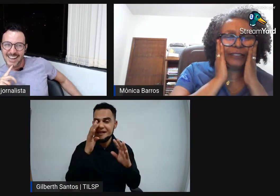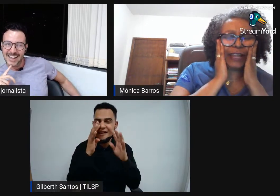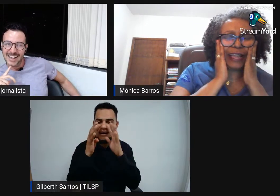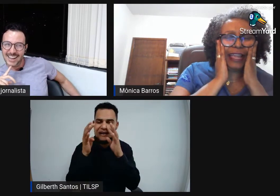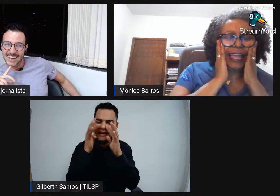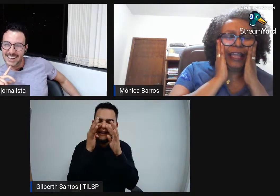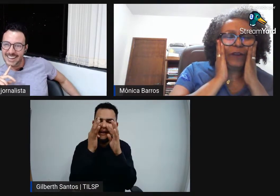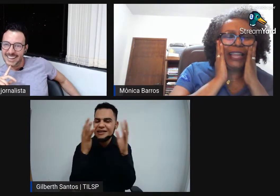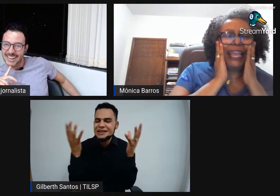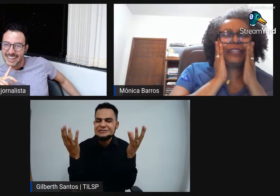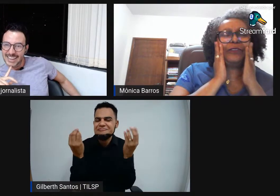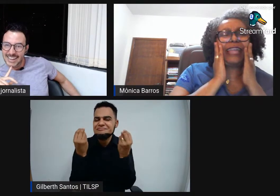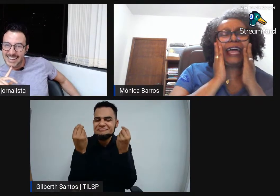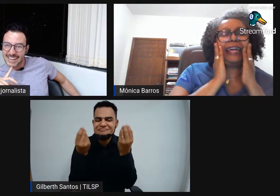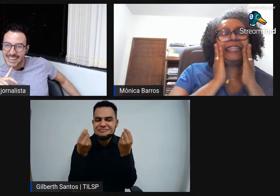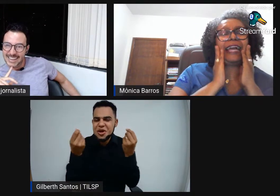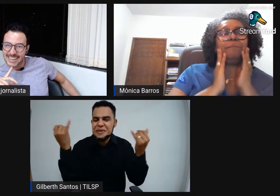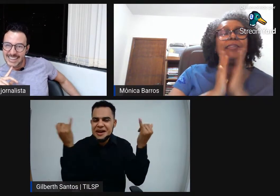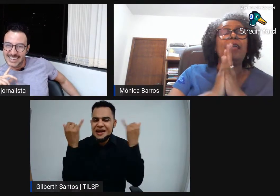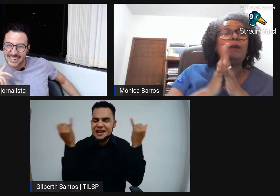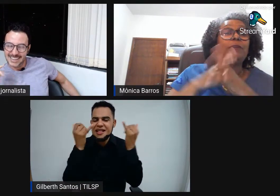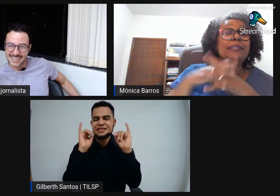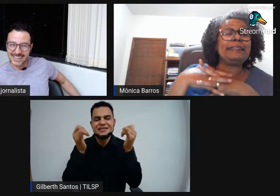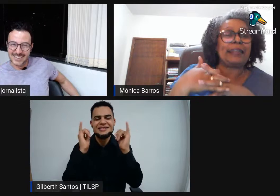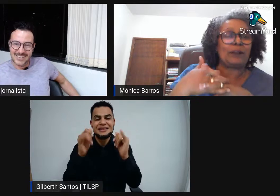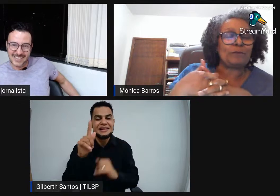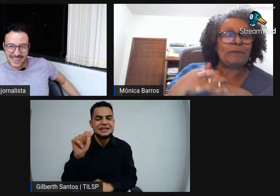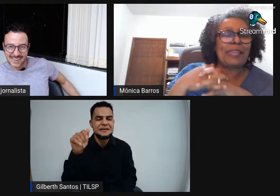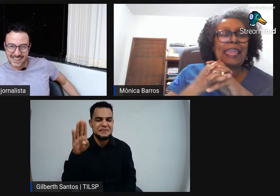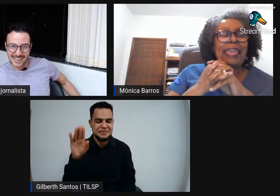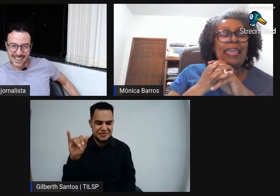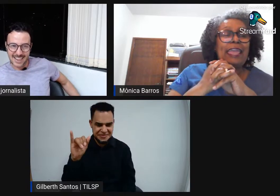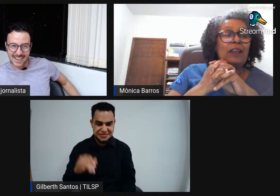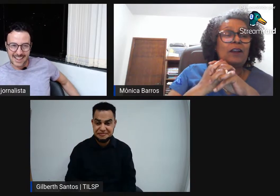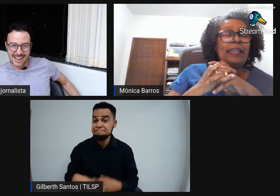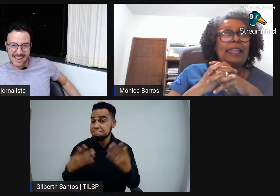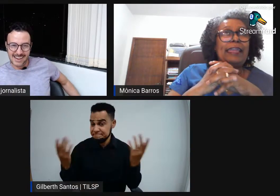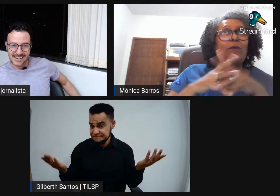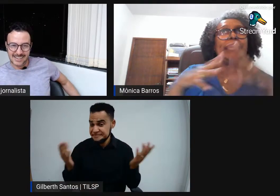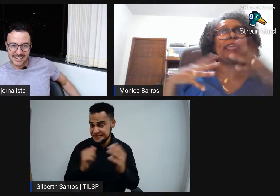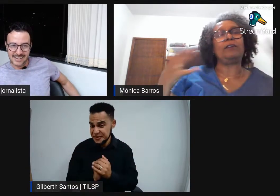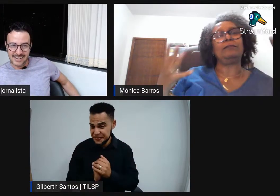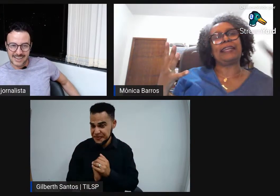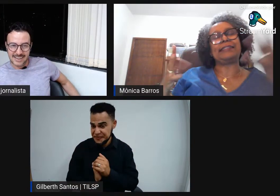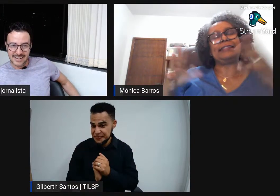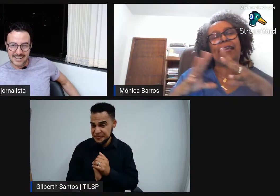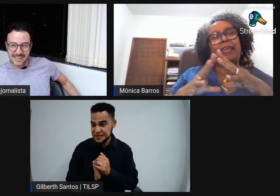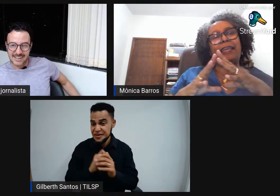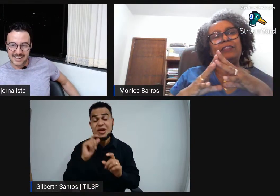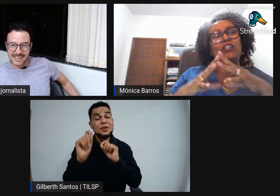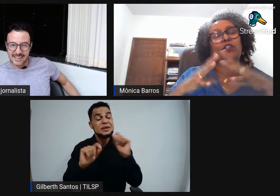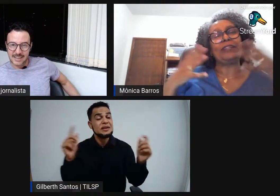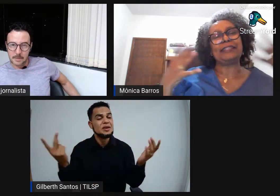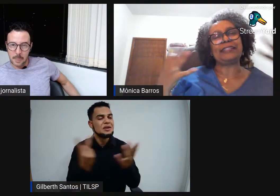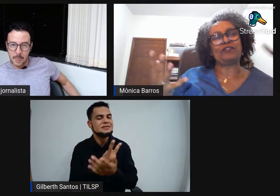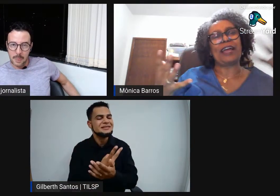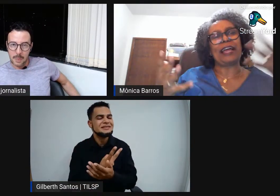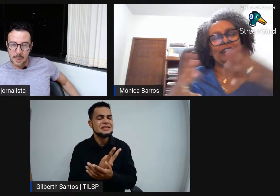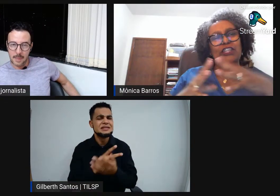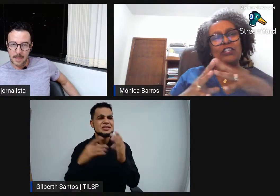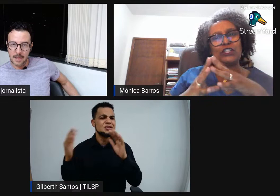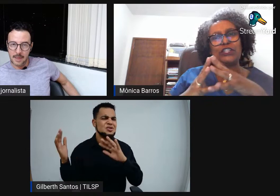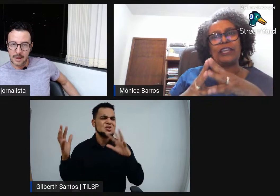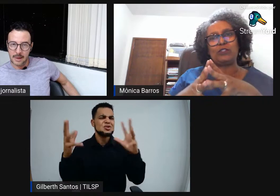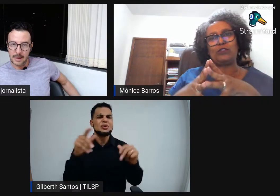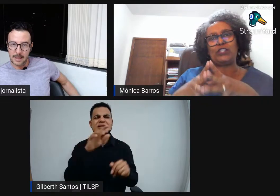contemplando o relato da Gabi. Pois então, o que acontece? De todas as